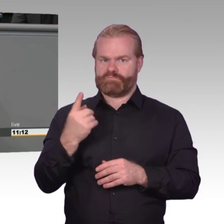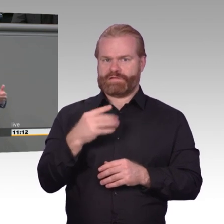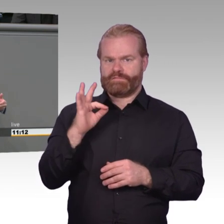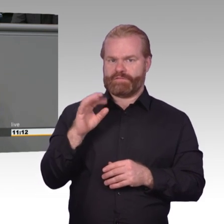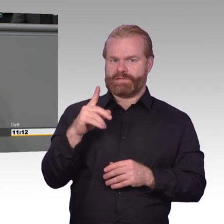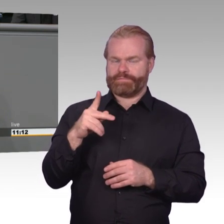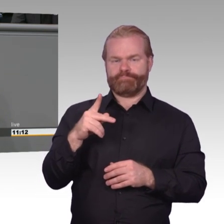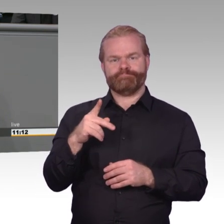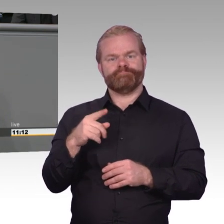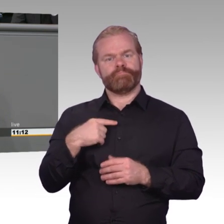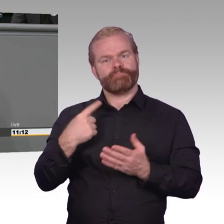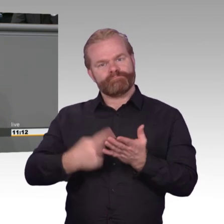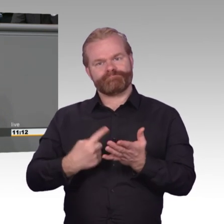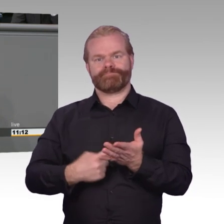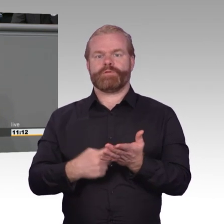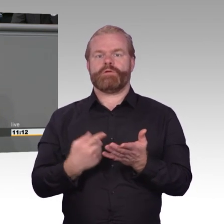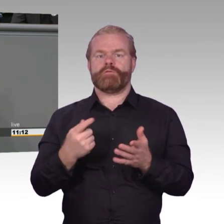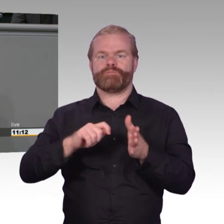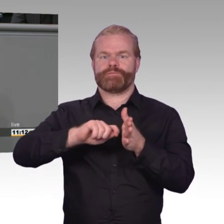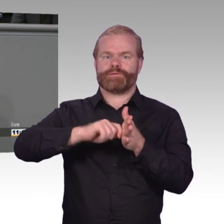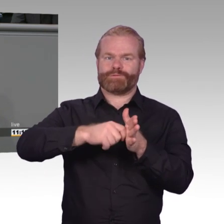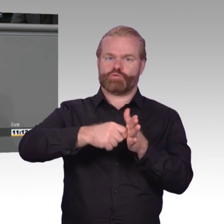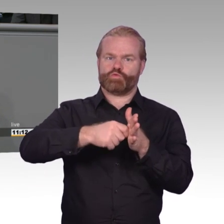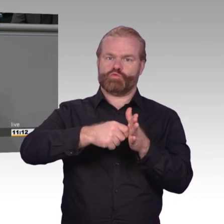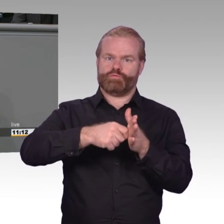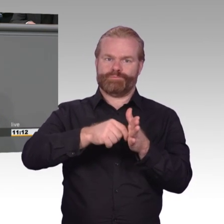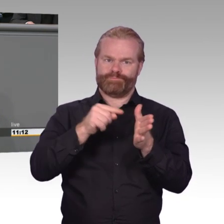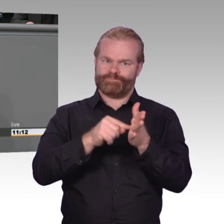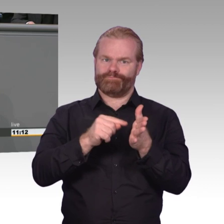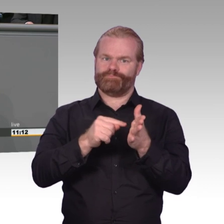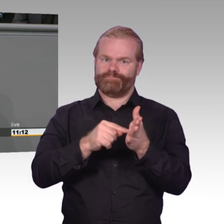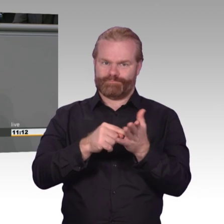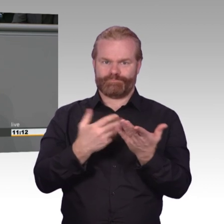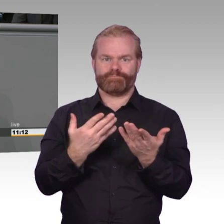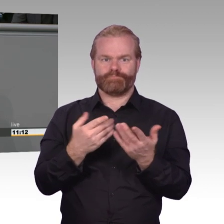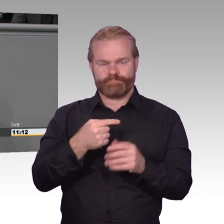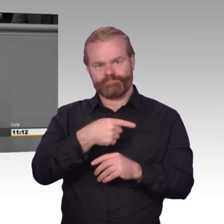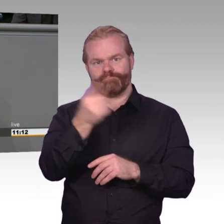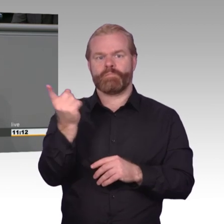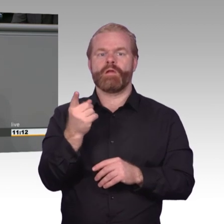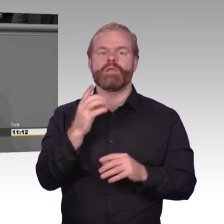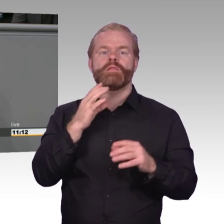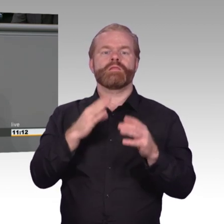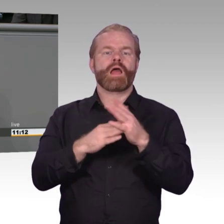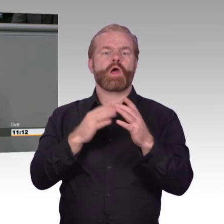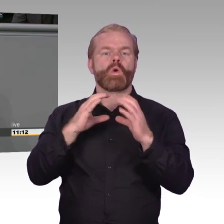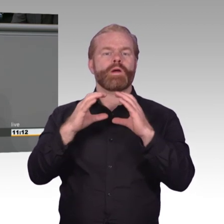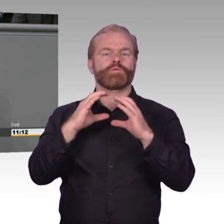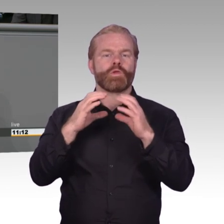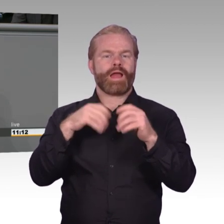gerne anonym. Verschlüsselung schützt nicht nur unsere Privatsphäre, sondern auch den Wirtschaftsstandort. In den